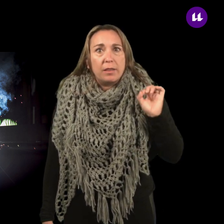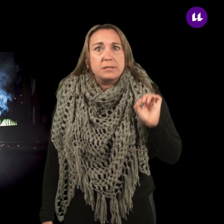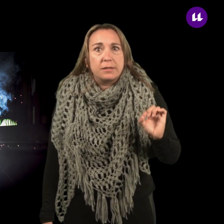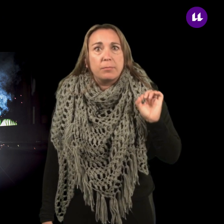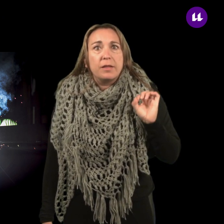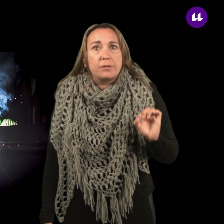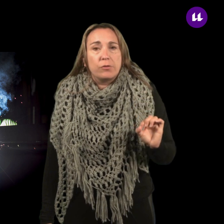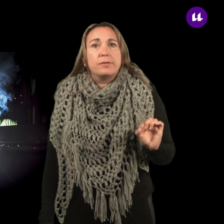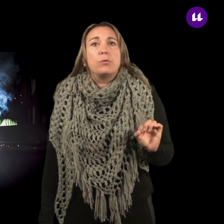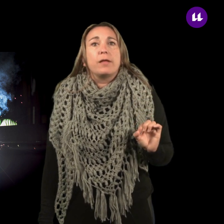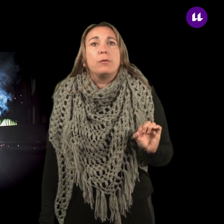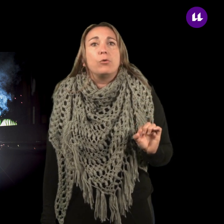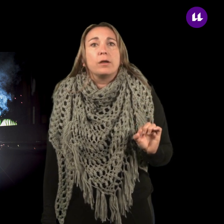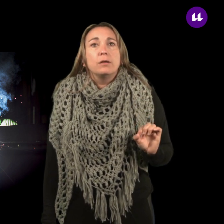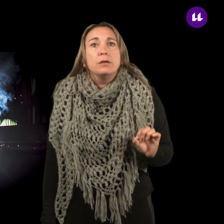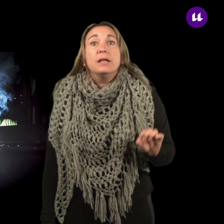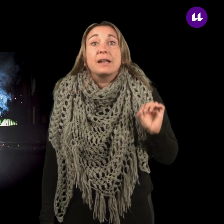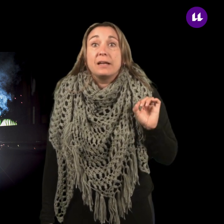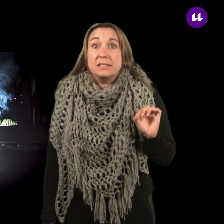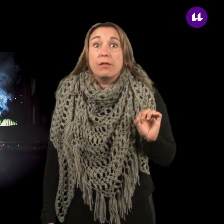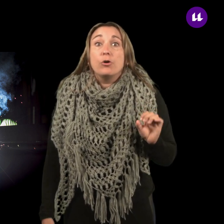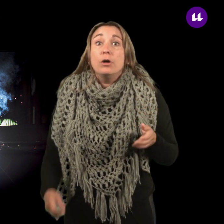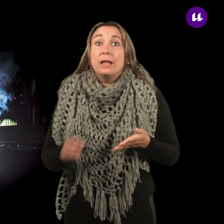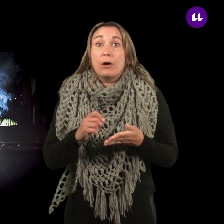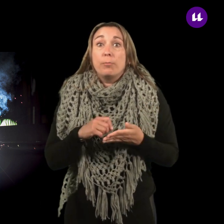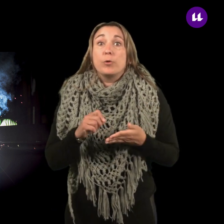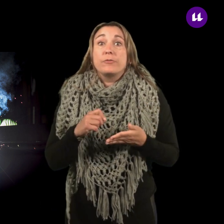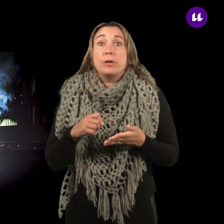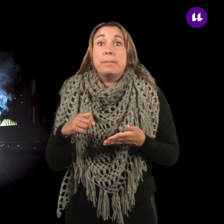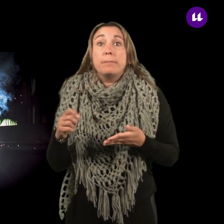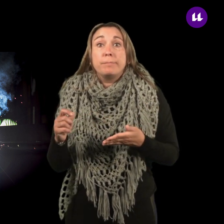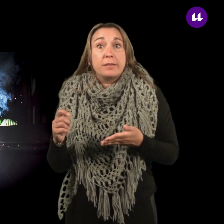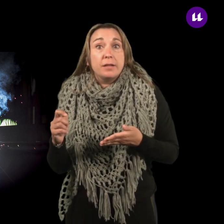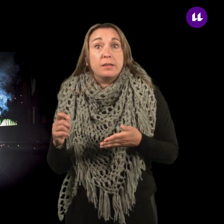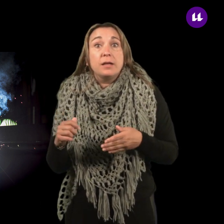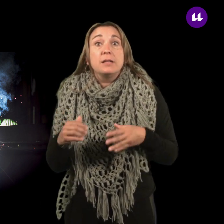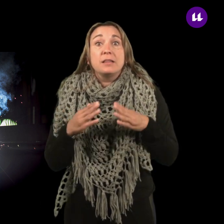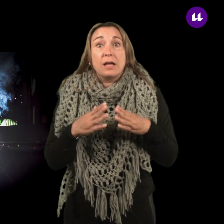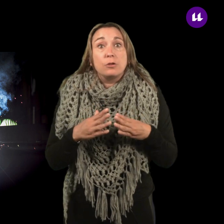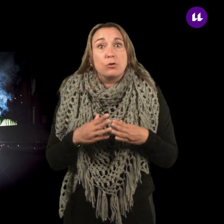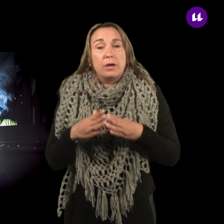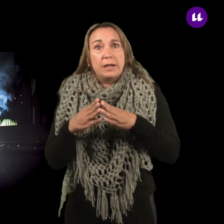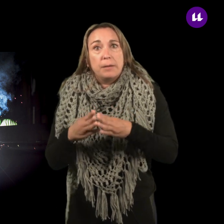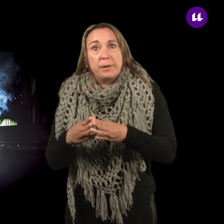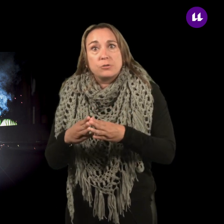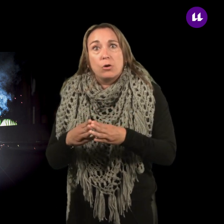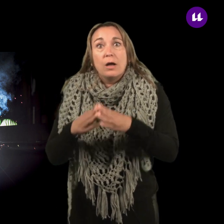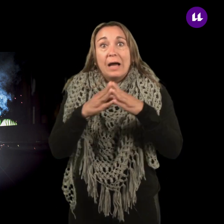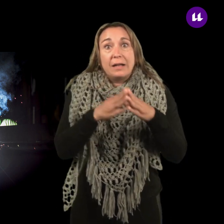del sistema de gestión de seguridad del buque, realizando las comprobaciones pertinentes tanto en el espacio al